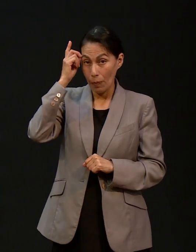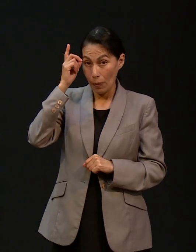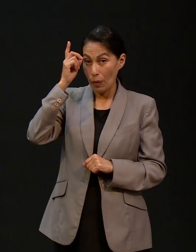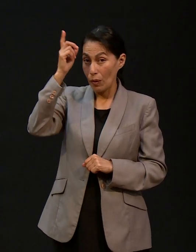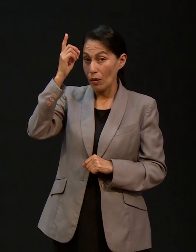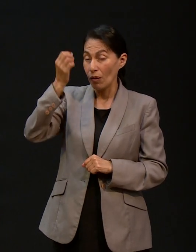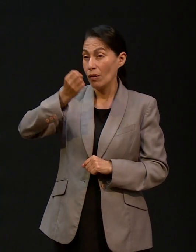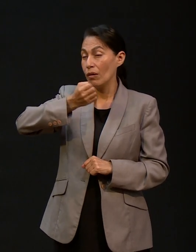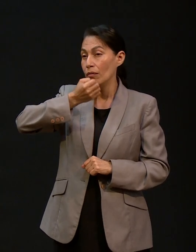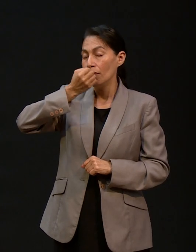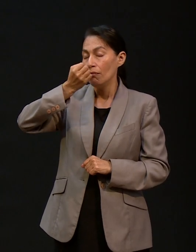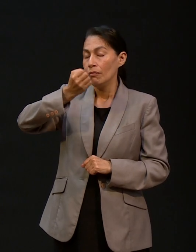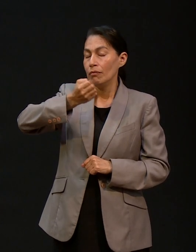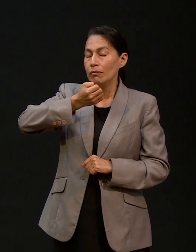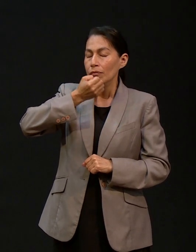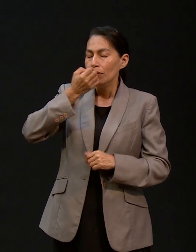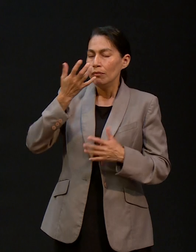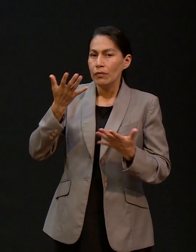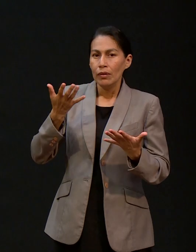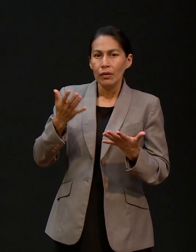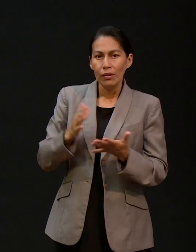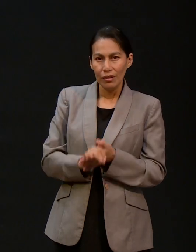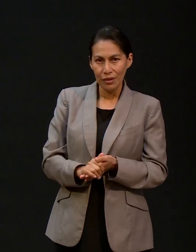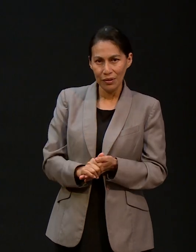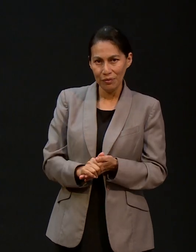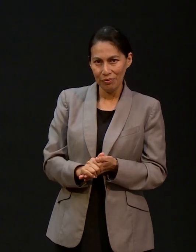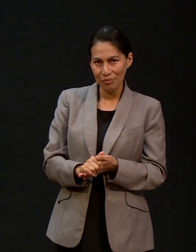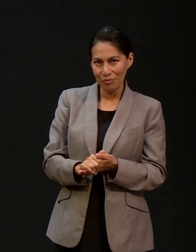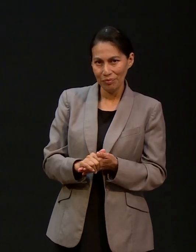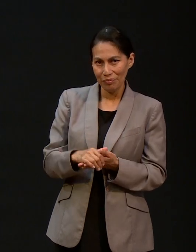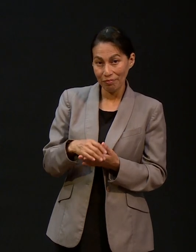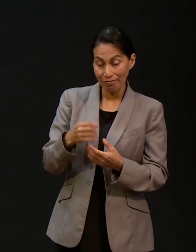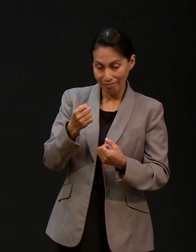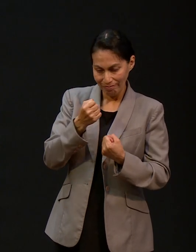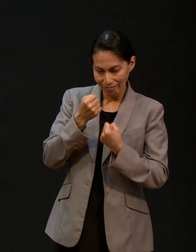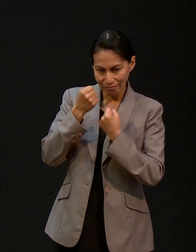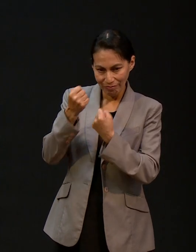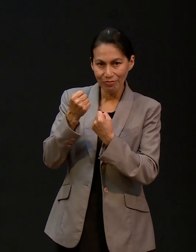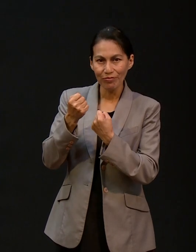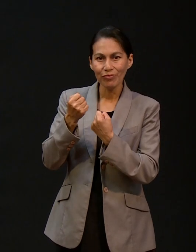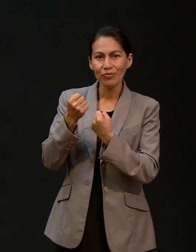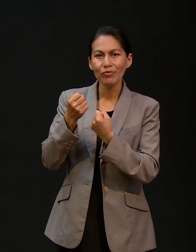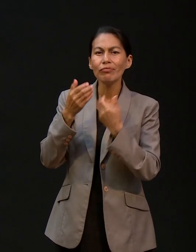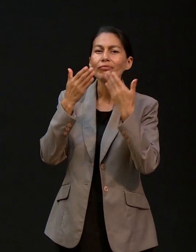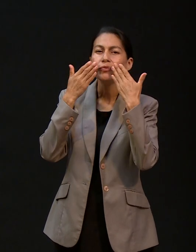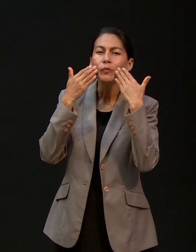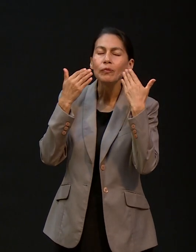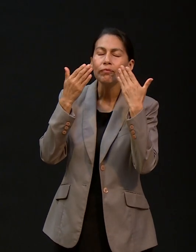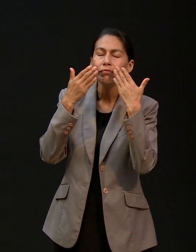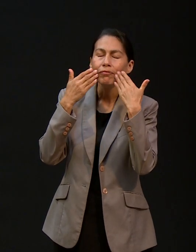exactamente, Dios de la oración que nos da esa virtud, ese poder y esa